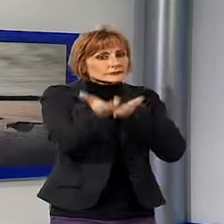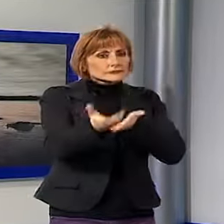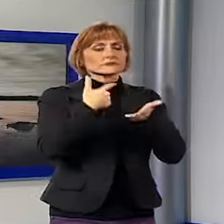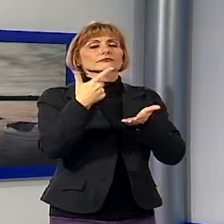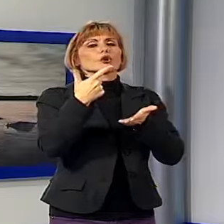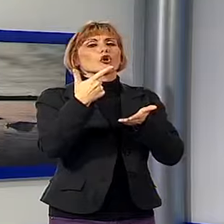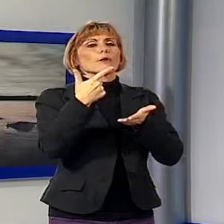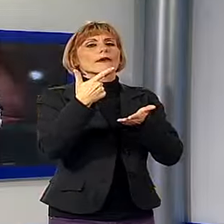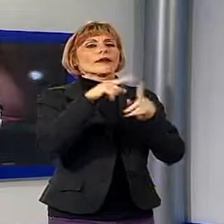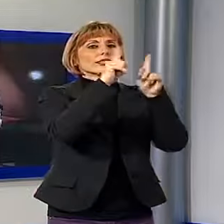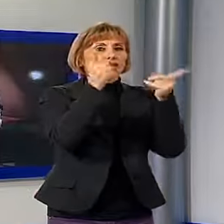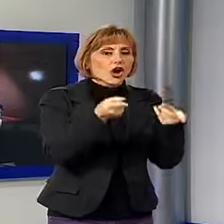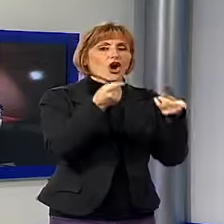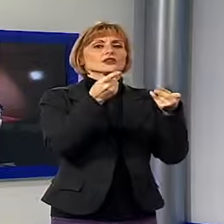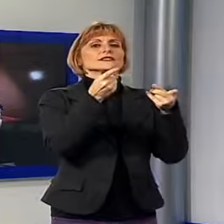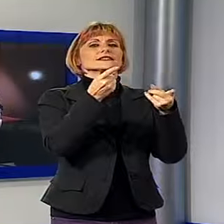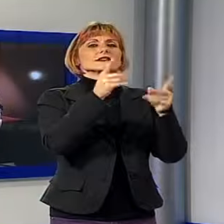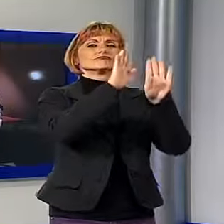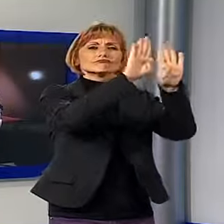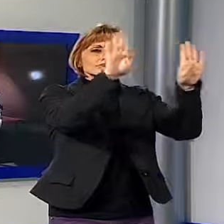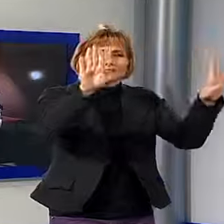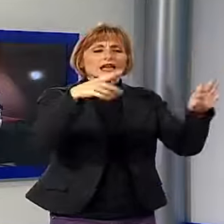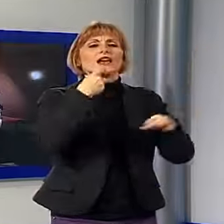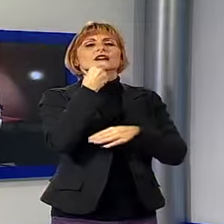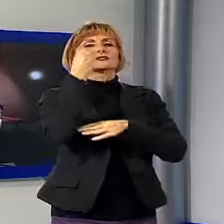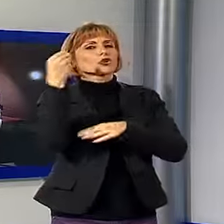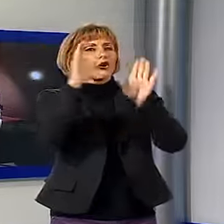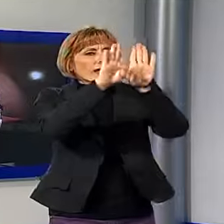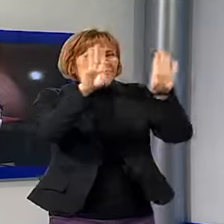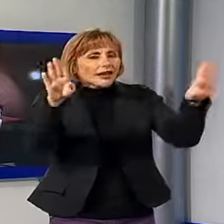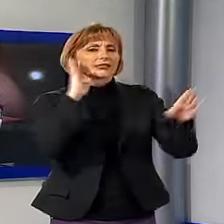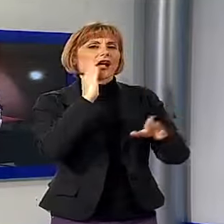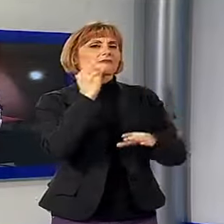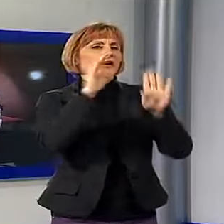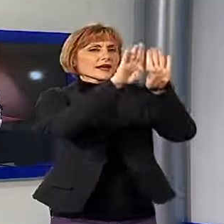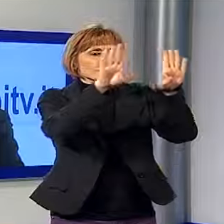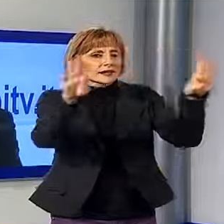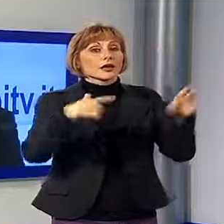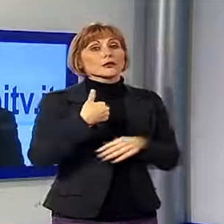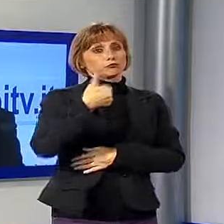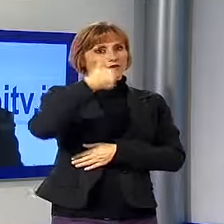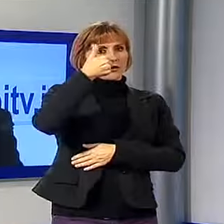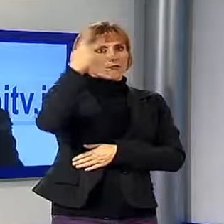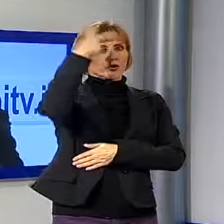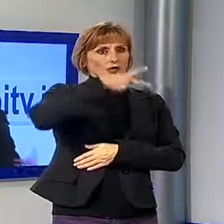alberghi, studi professionali, insomma un po' in tutta la città, quindi per la prima volta quest'anno a Lucca si respira proprio